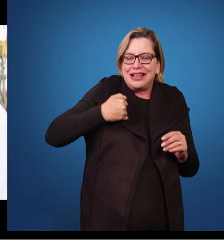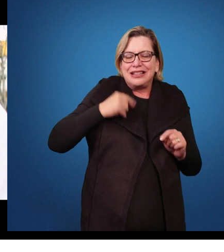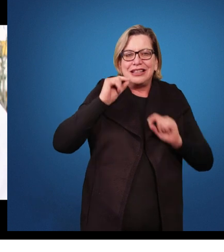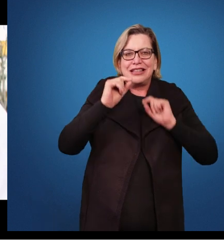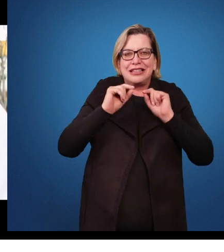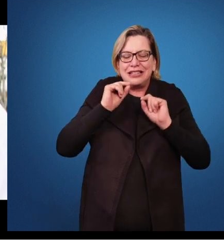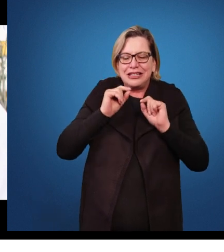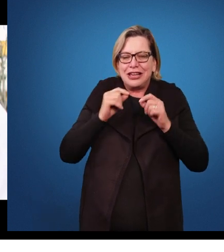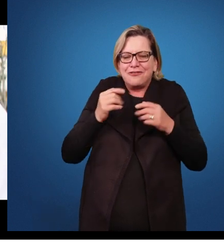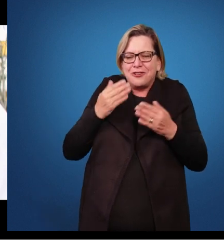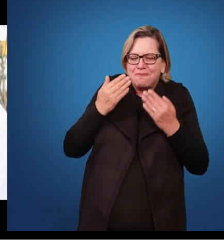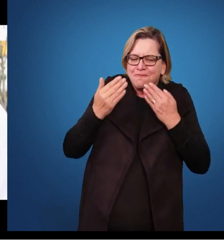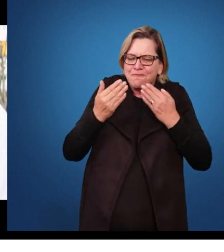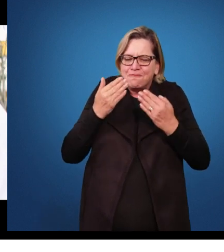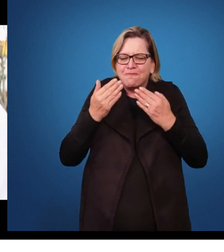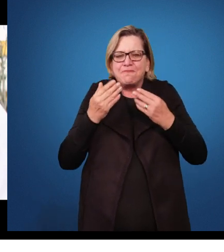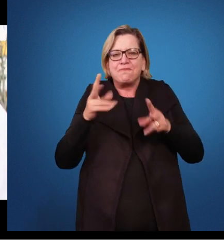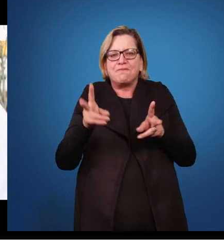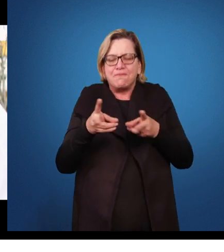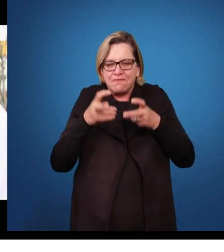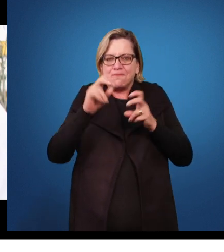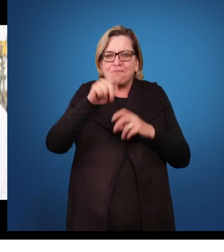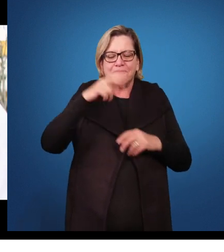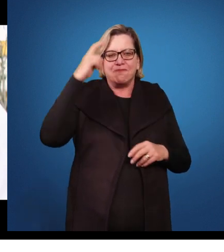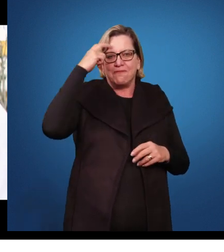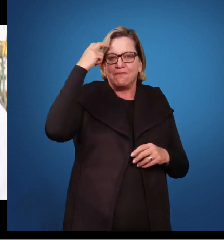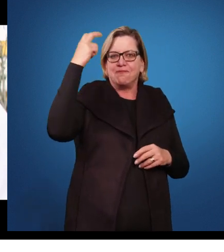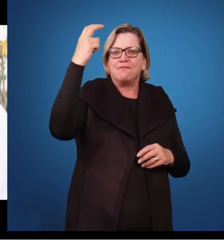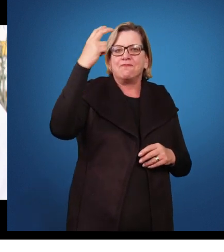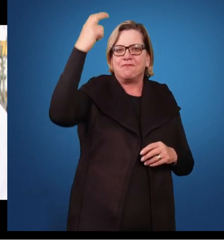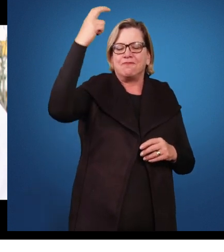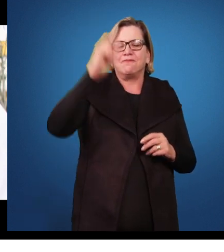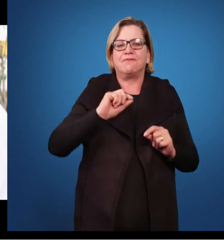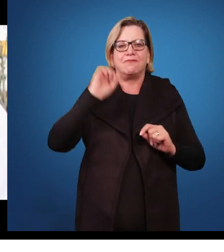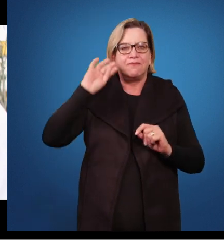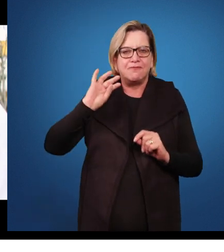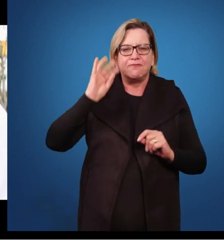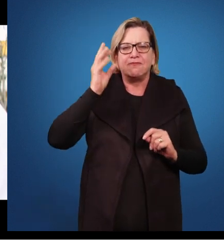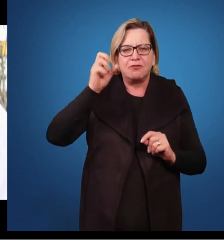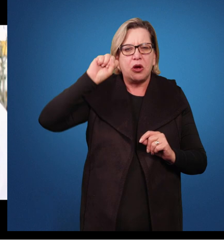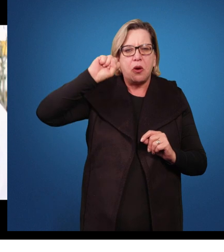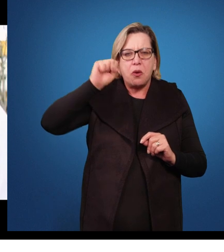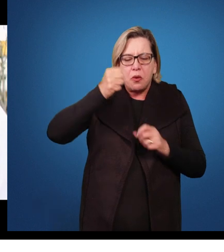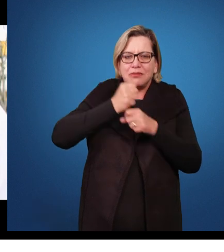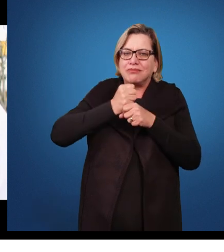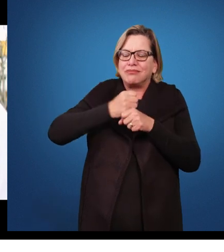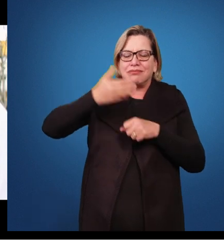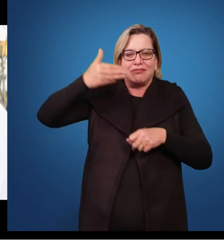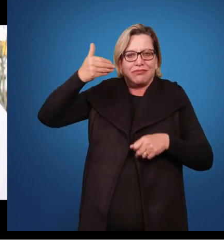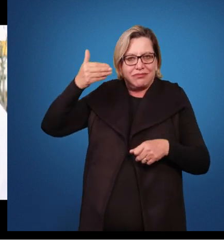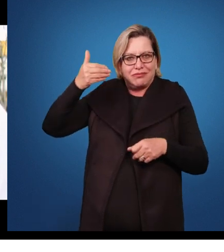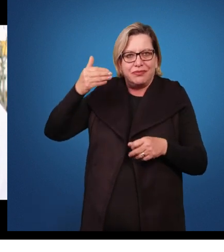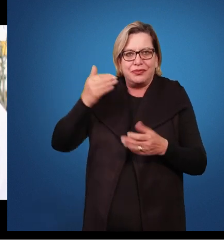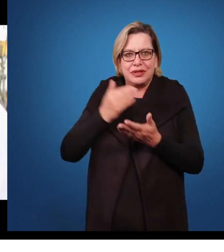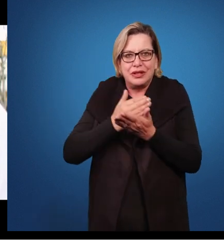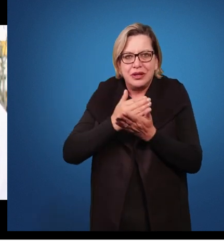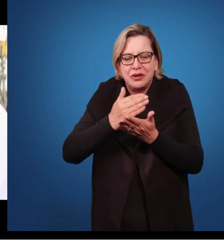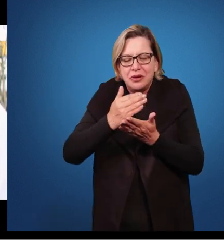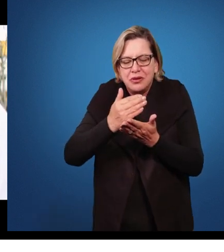avaliado com esse diagnóstico de altas habilidades. Isso aconteceu há 8 anos atrás, então, desde esse período, eu tenho